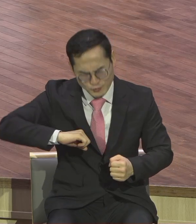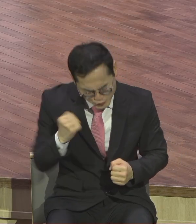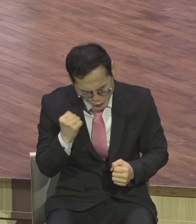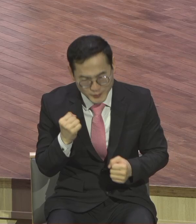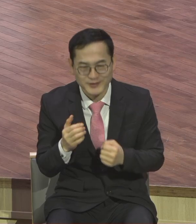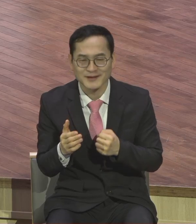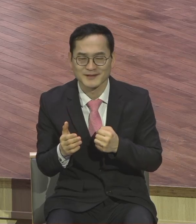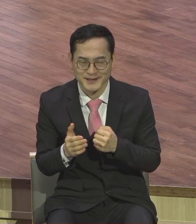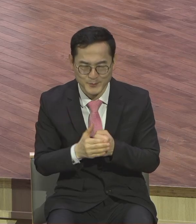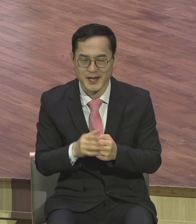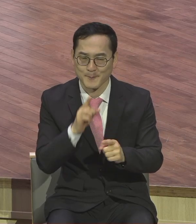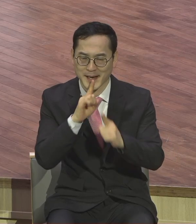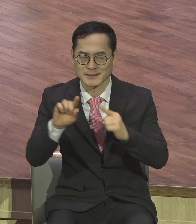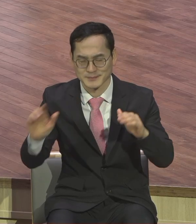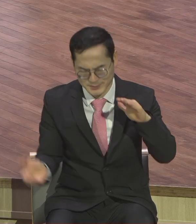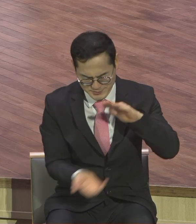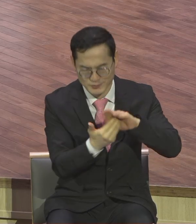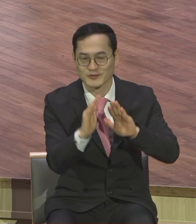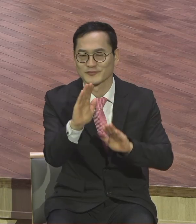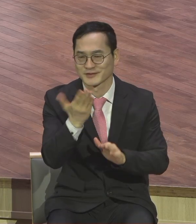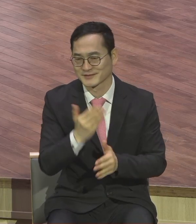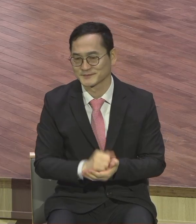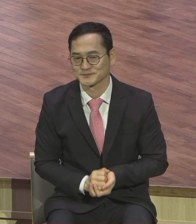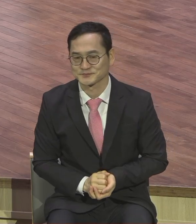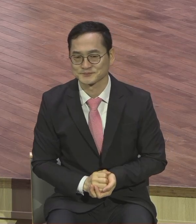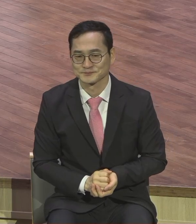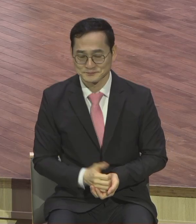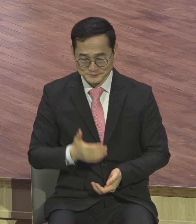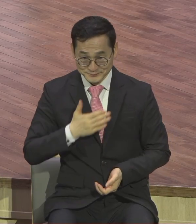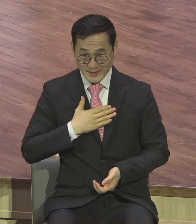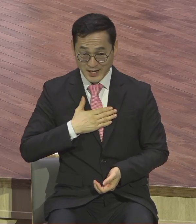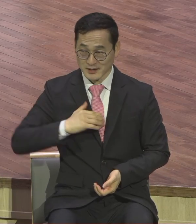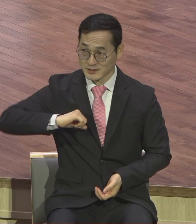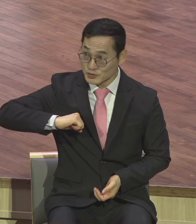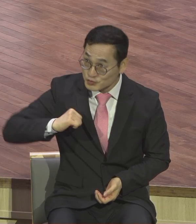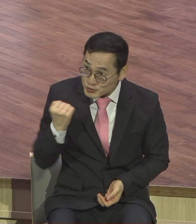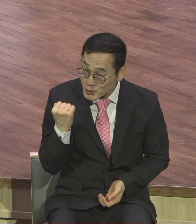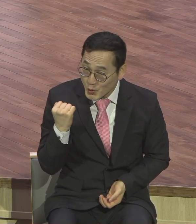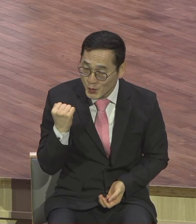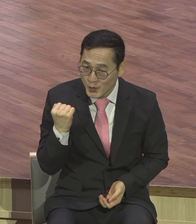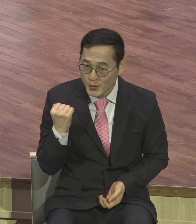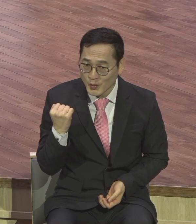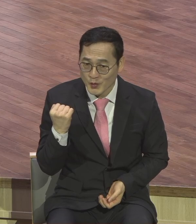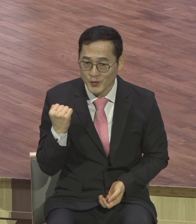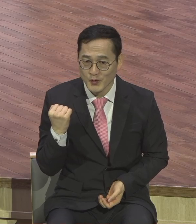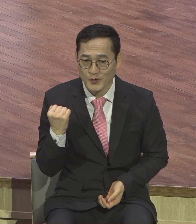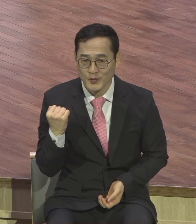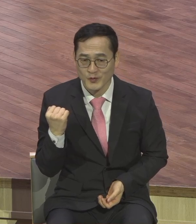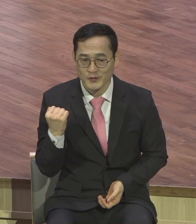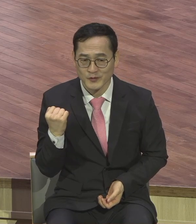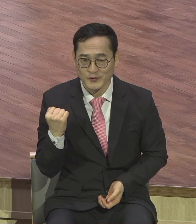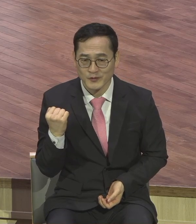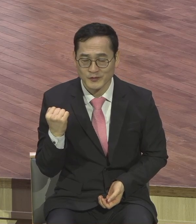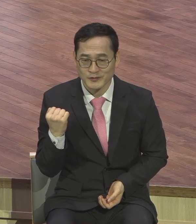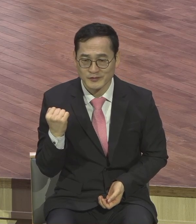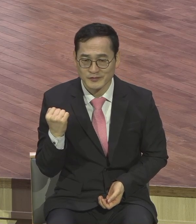우리가 신학생을 하면서요 서임 받는 기뻄을 맛보는 것은 다른 데는 게 아니에요 주가 서시겠다 하실